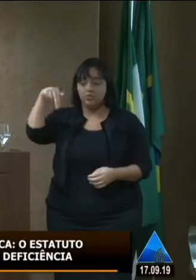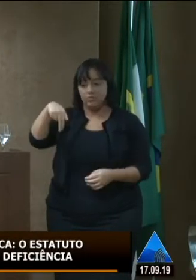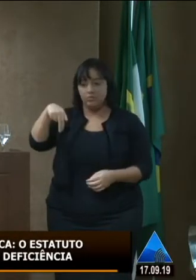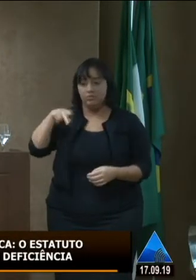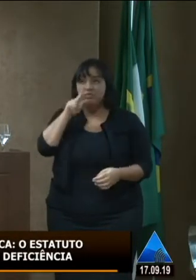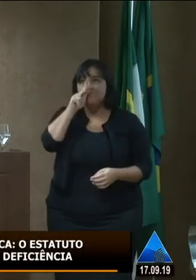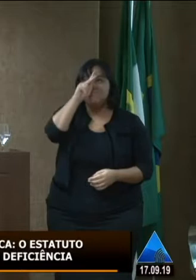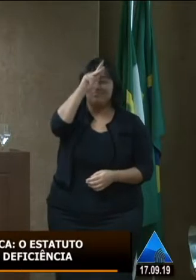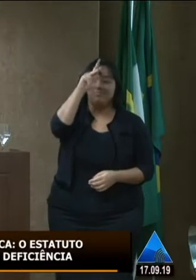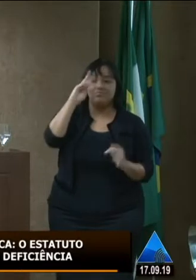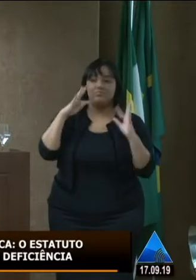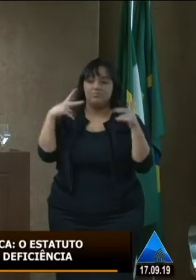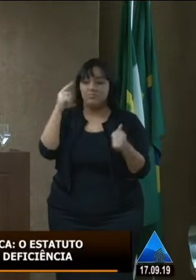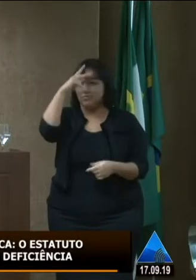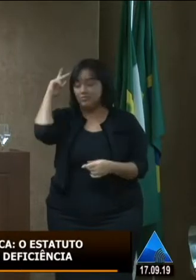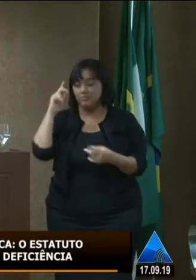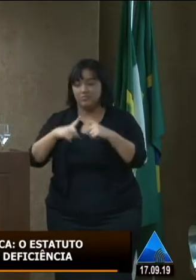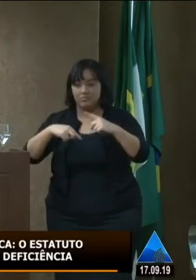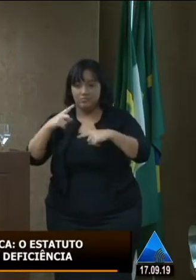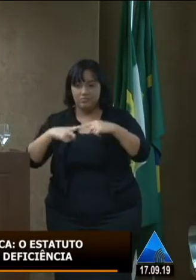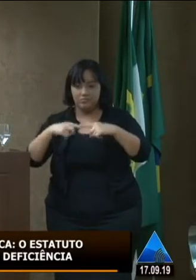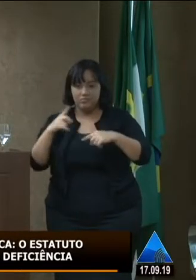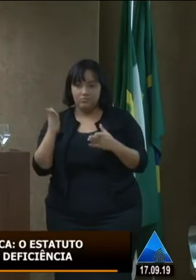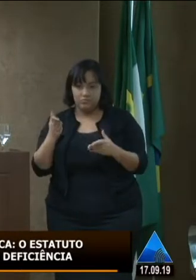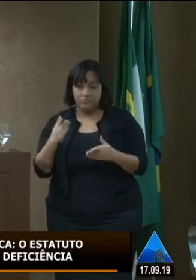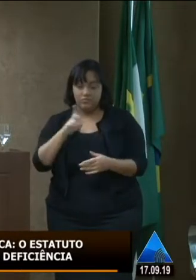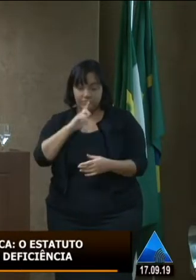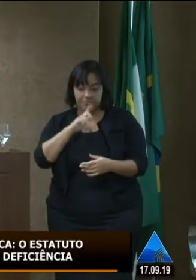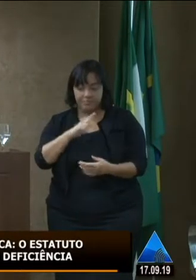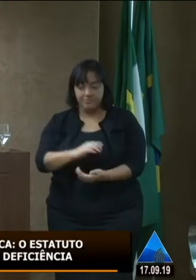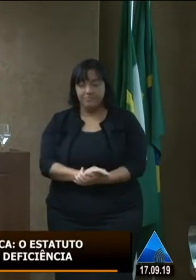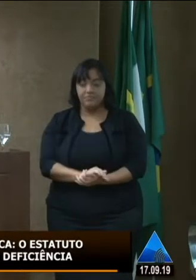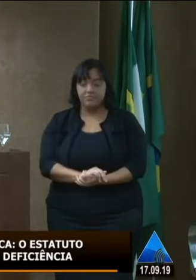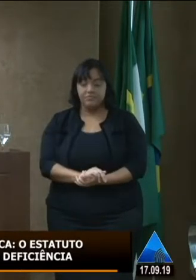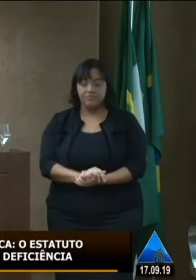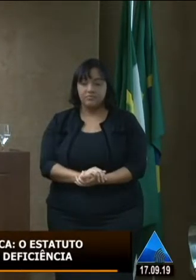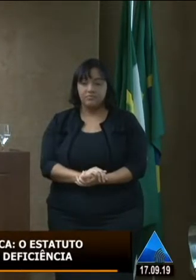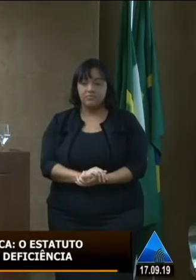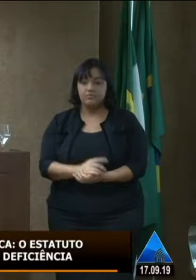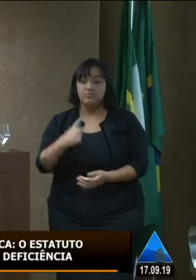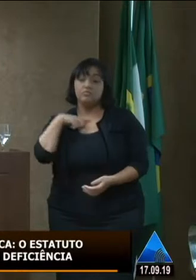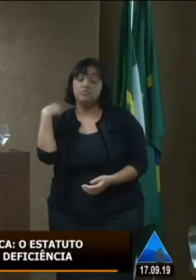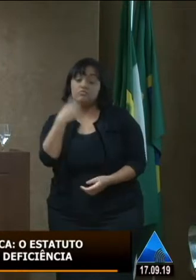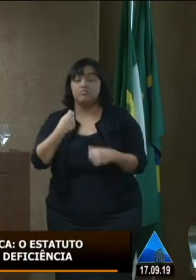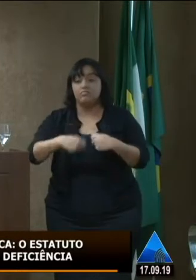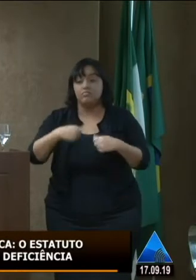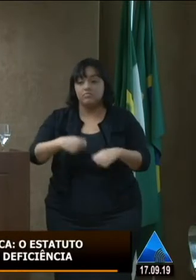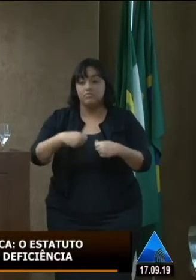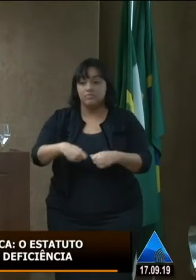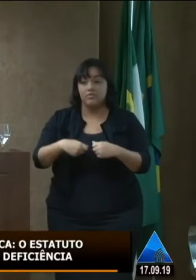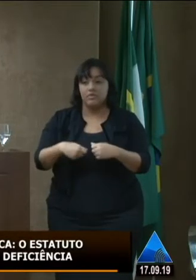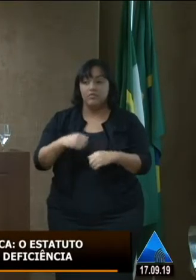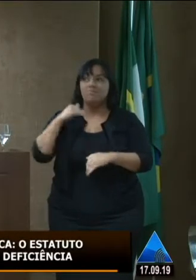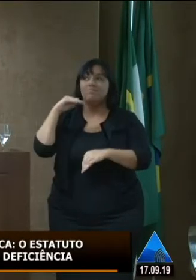fortalecimento de todas as políticas públicas já existentes foi que nós precisávamos construir